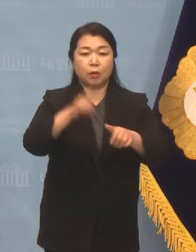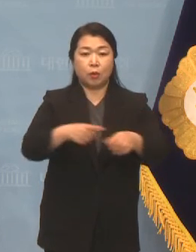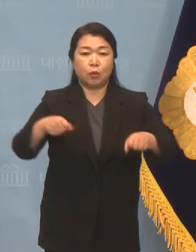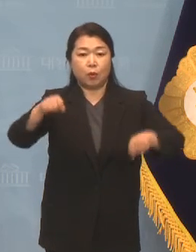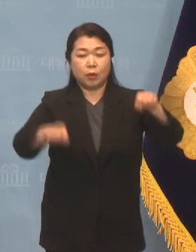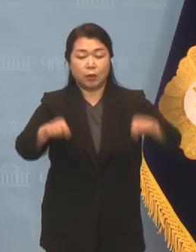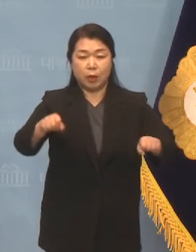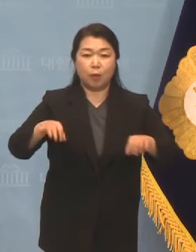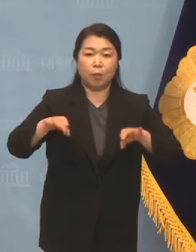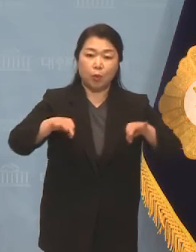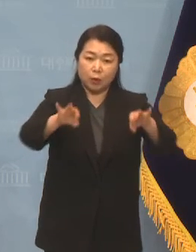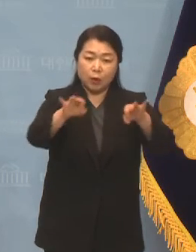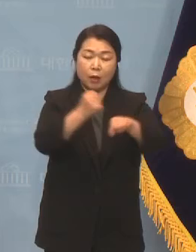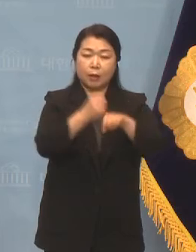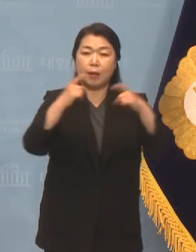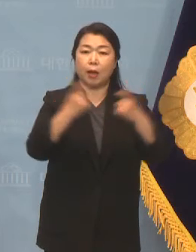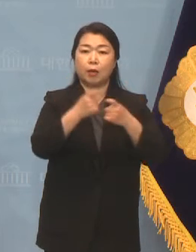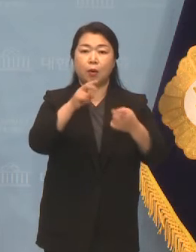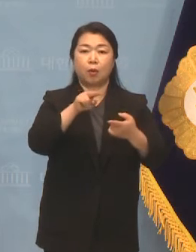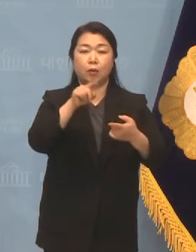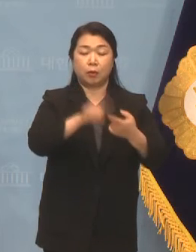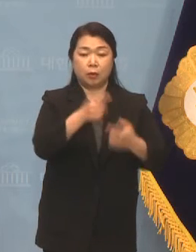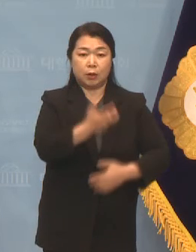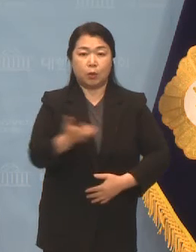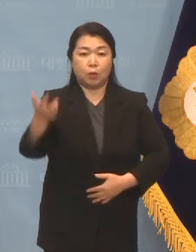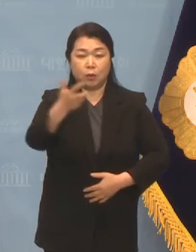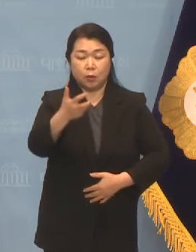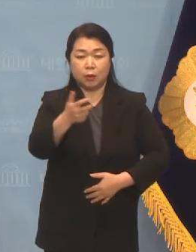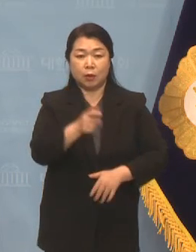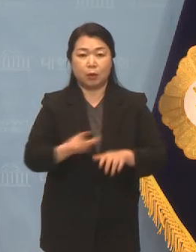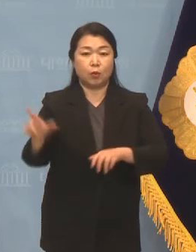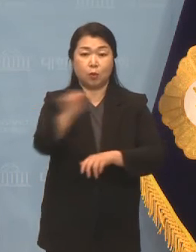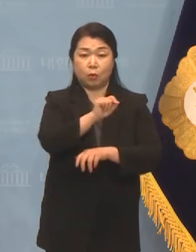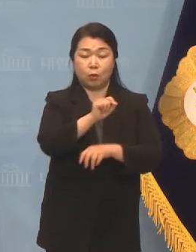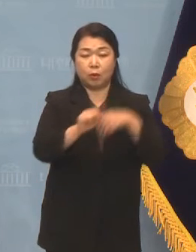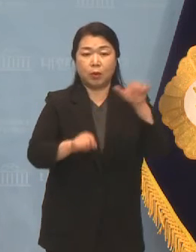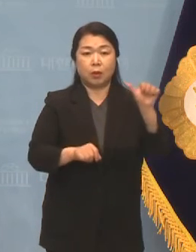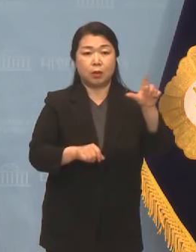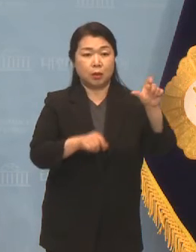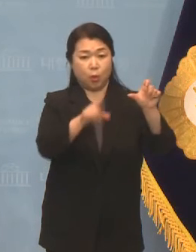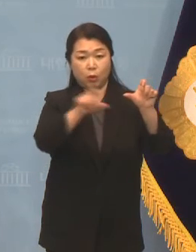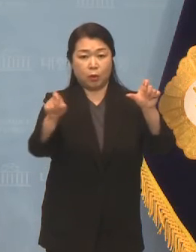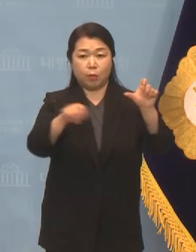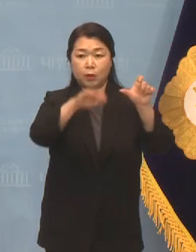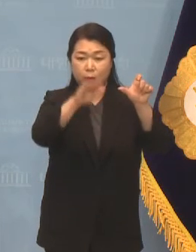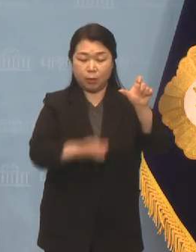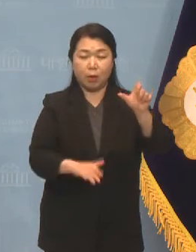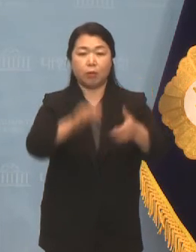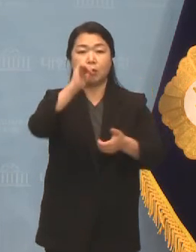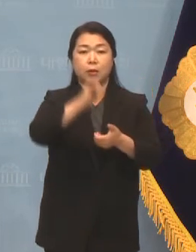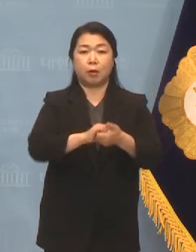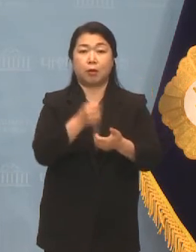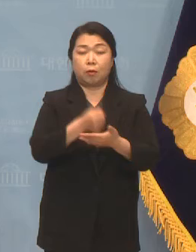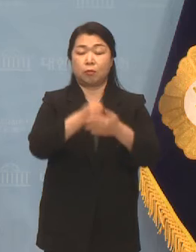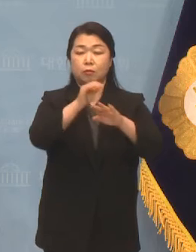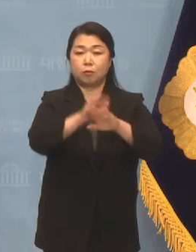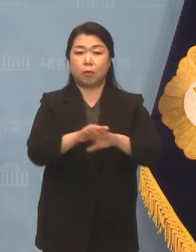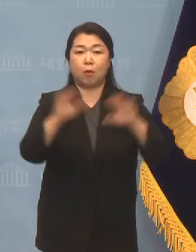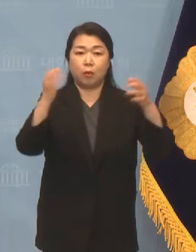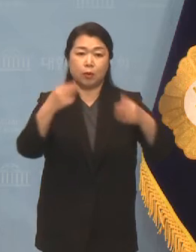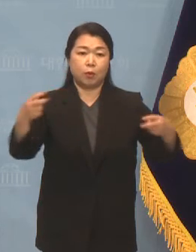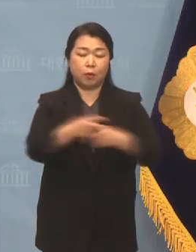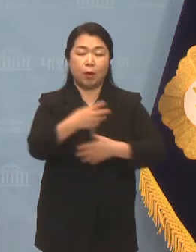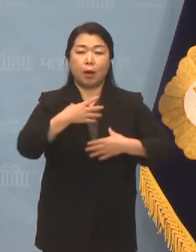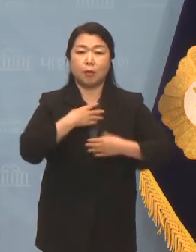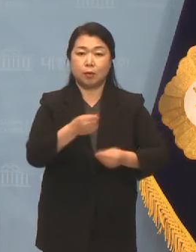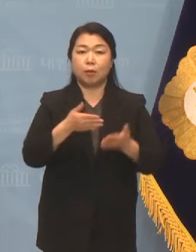킥보드 등 개인형 이동장치의 통행속도를 시속 15km 이내로 제한하여 어린이